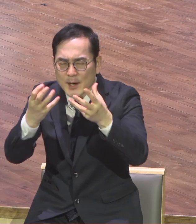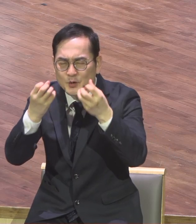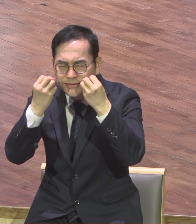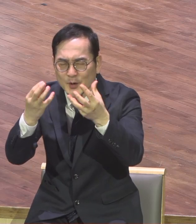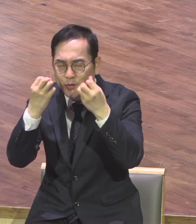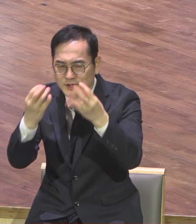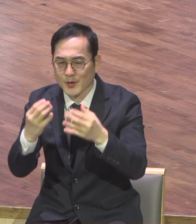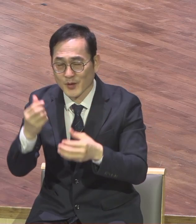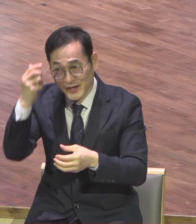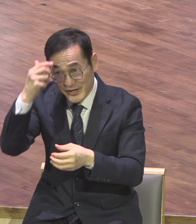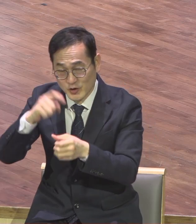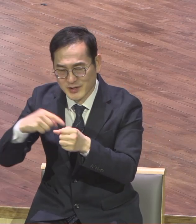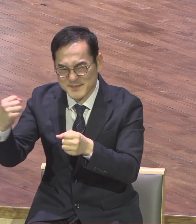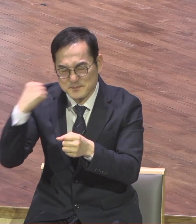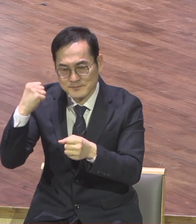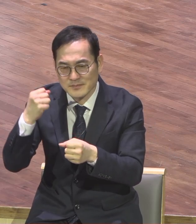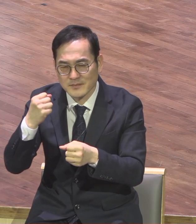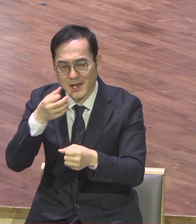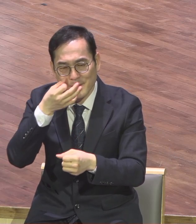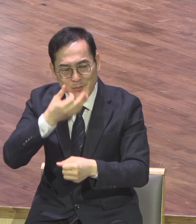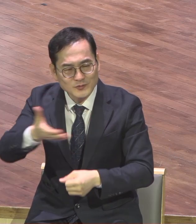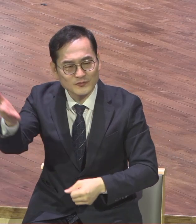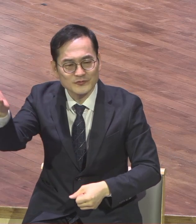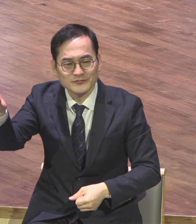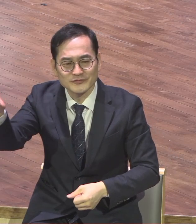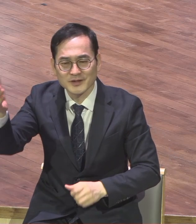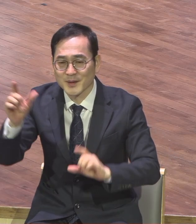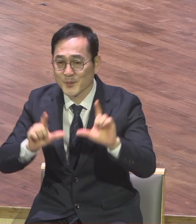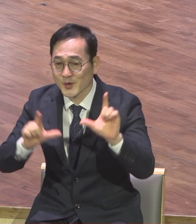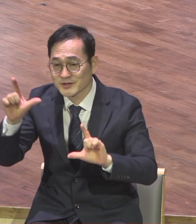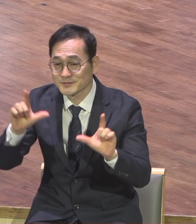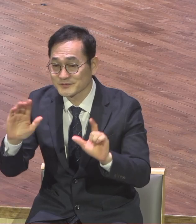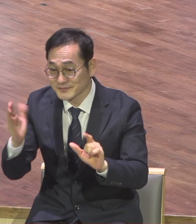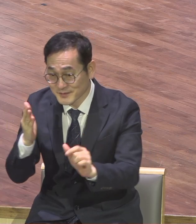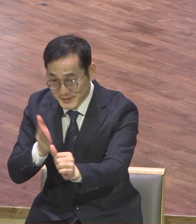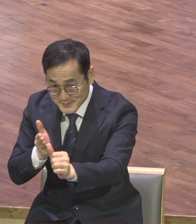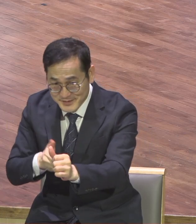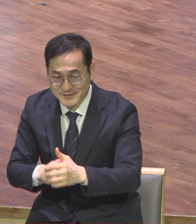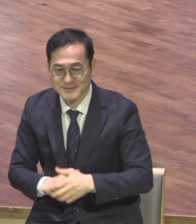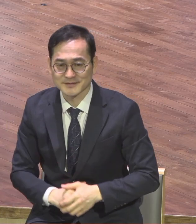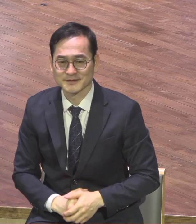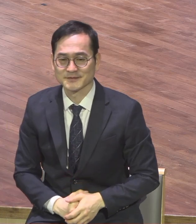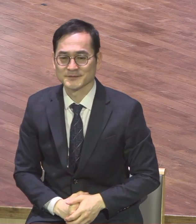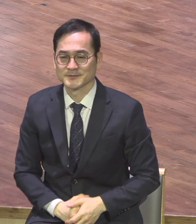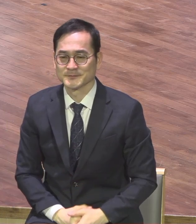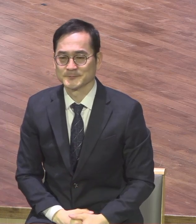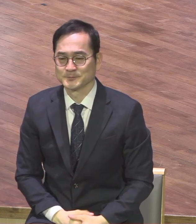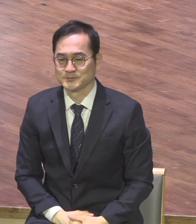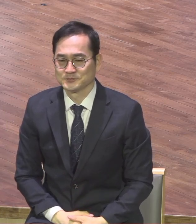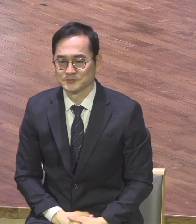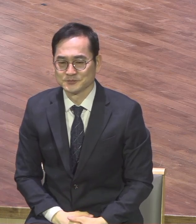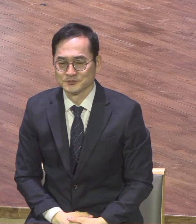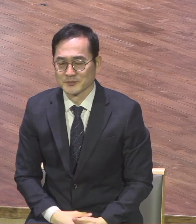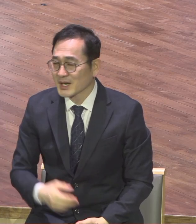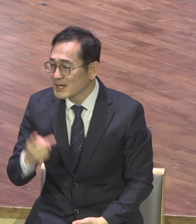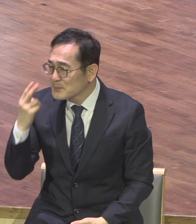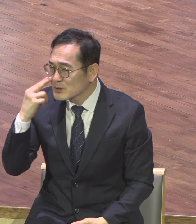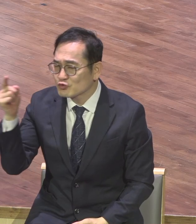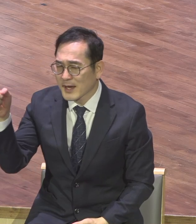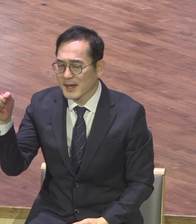활력이 넘치는 그런 영교의 승돌을 되기를 바랍니다 미국의 유명한 전도자였던